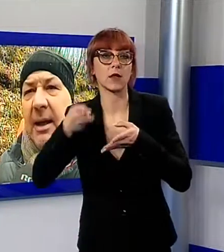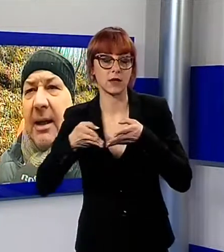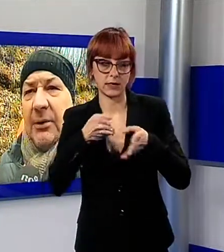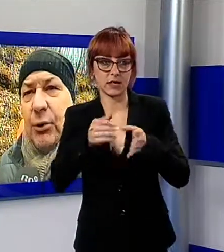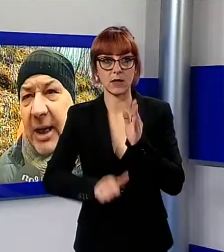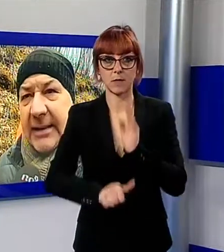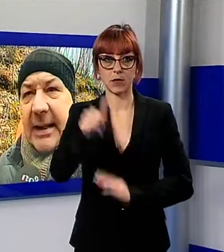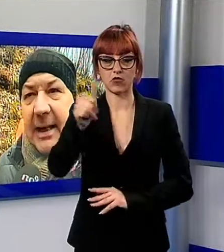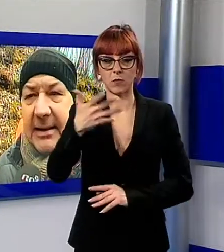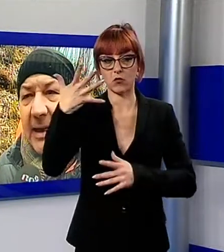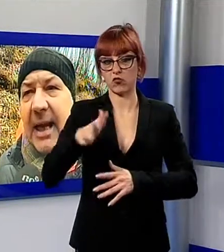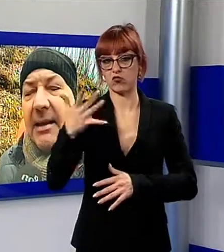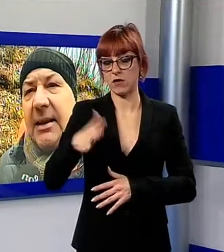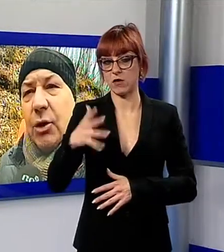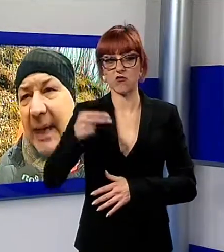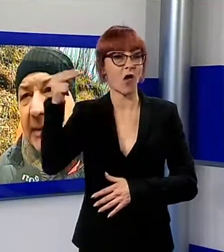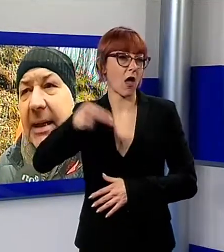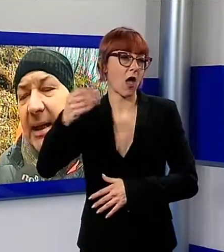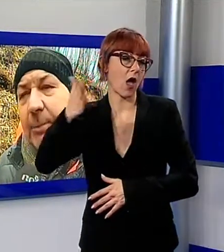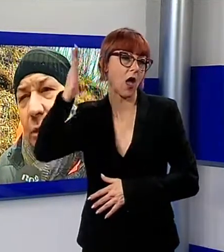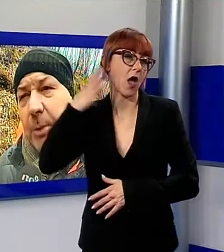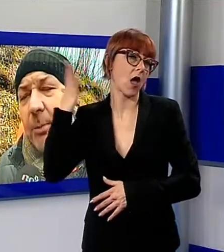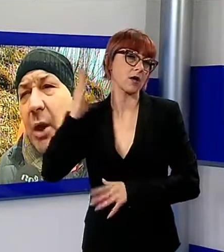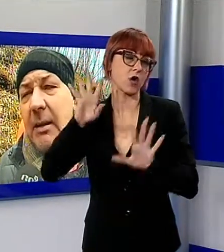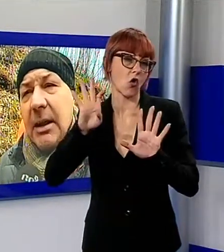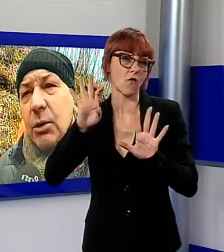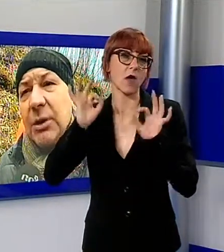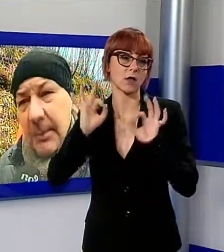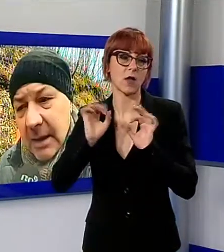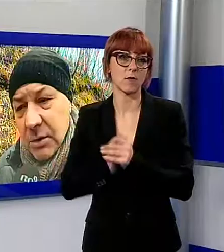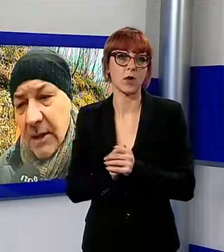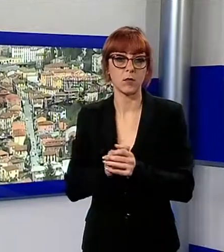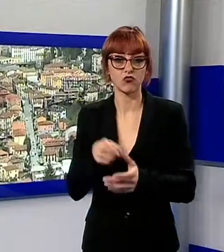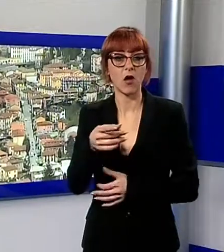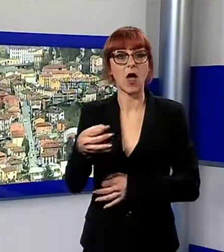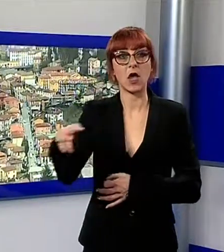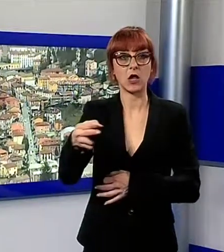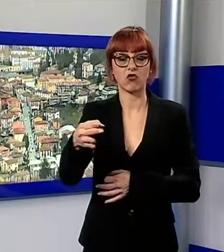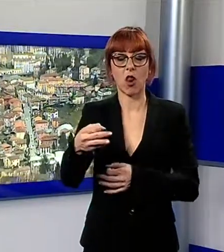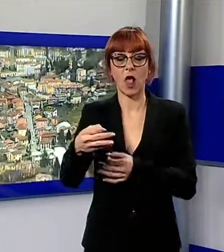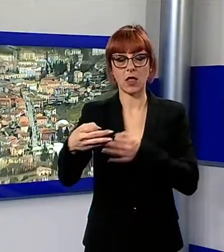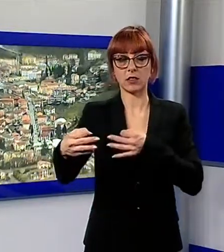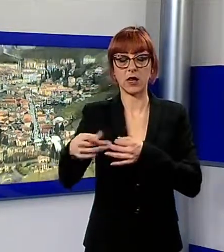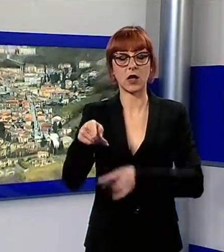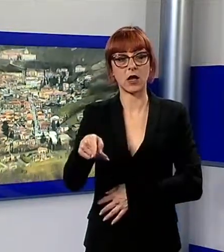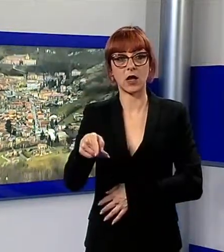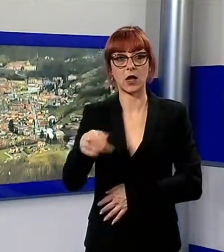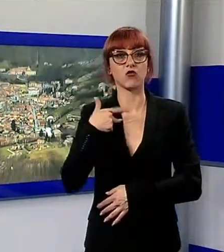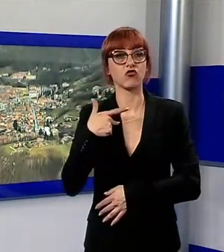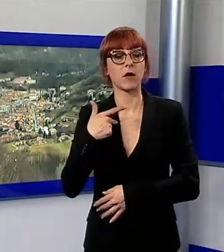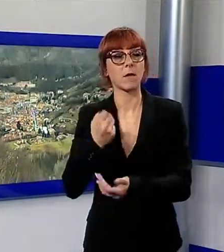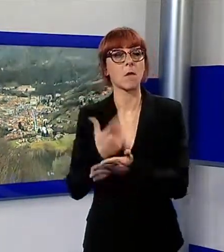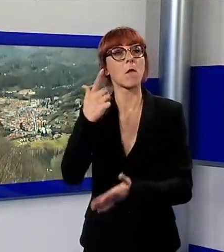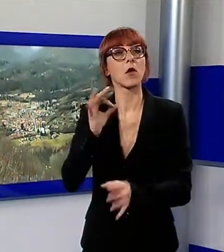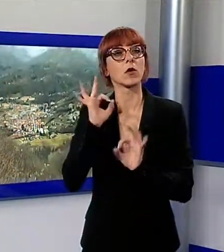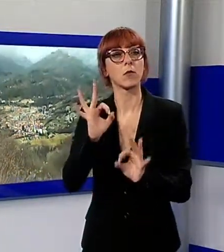già successa negli anni 90 che portò proprio anche a un isolamento delle frazioni, quindi diventa molto importante